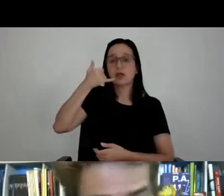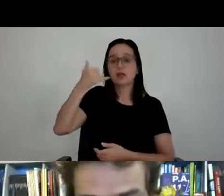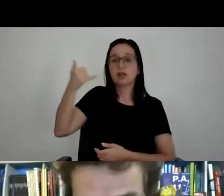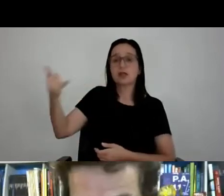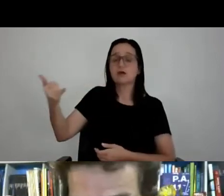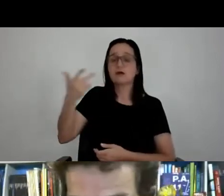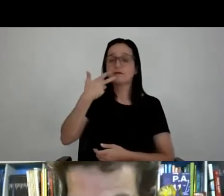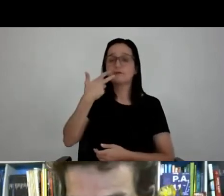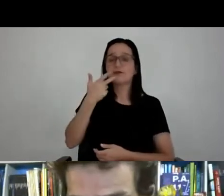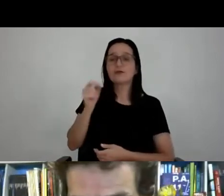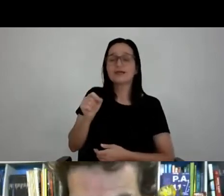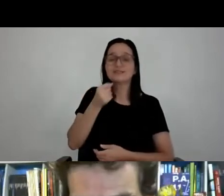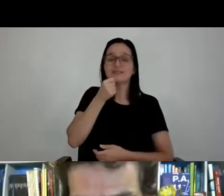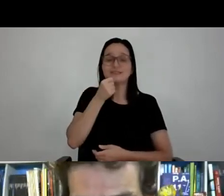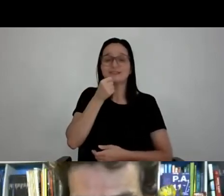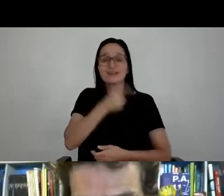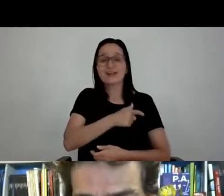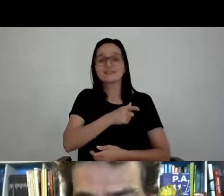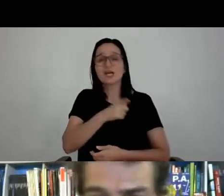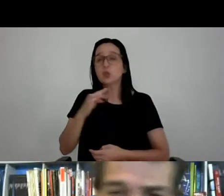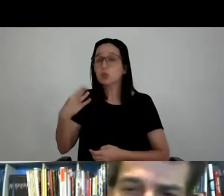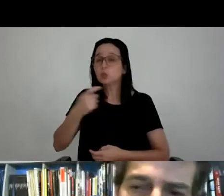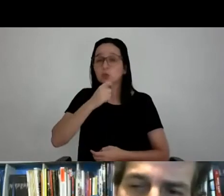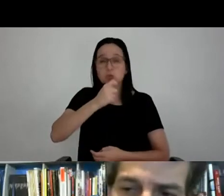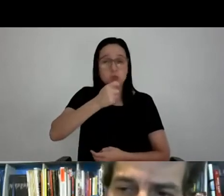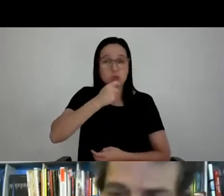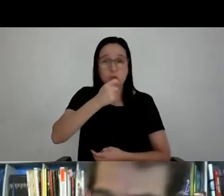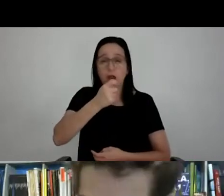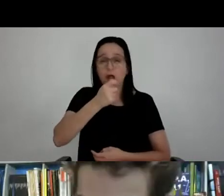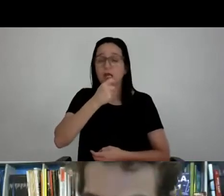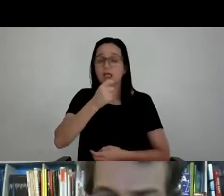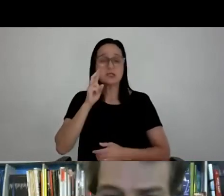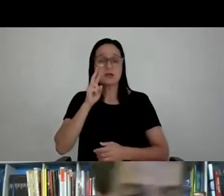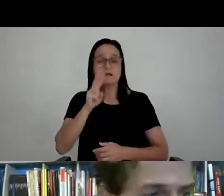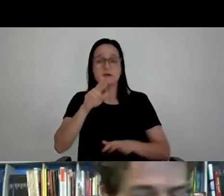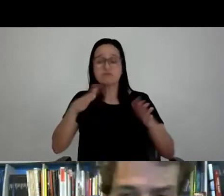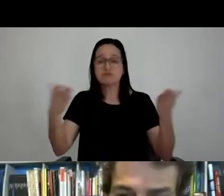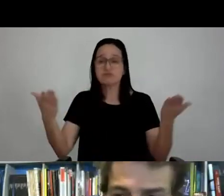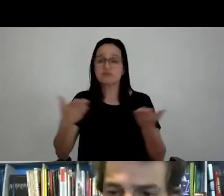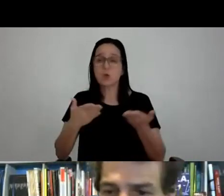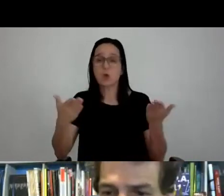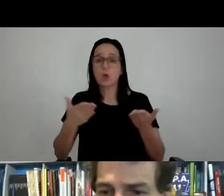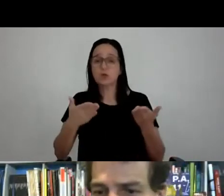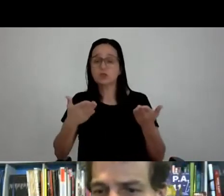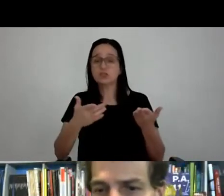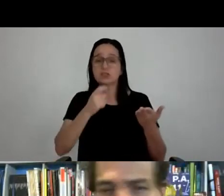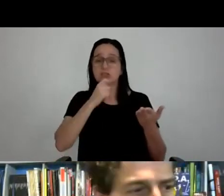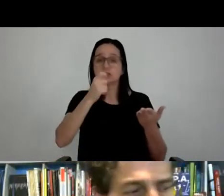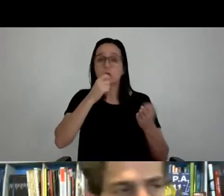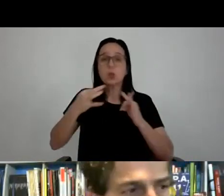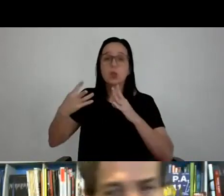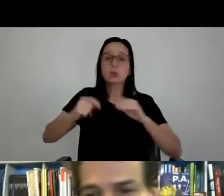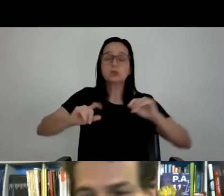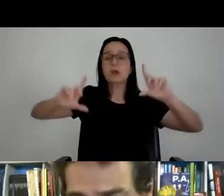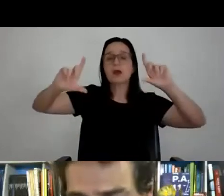engraçado, todo repórter, todo jornalista que vem fazer matéria aqui hoje no Ninho do Urubu, todo mundo tira foto